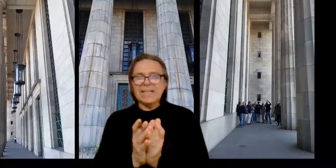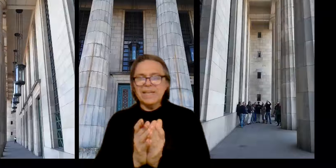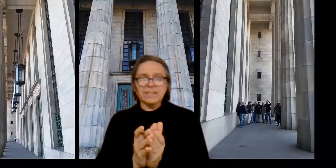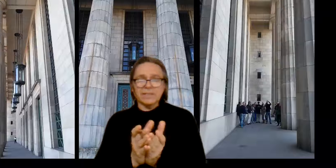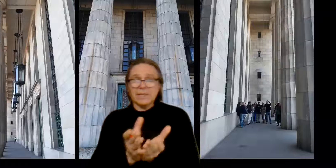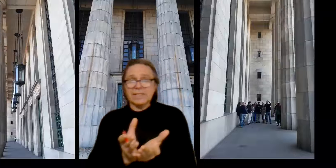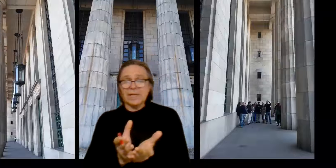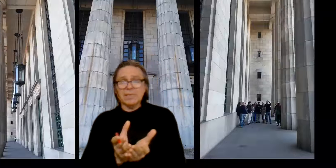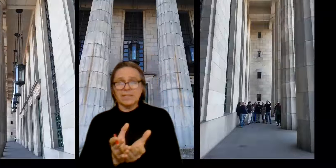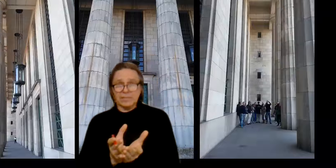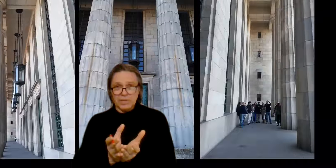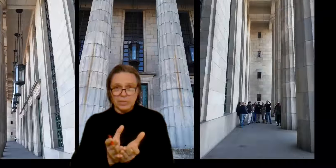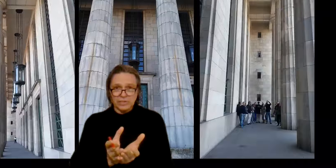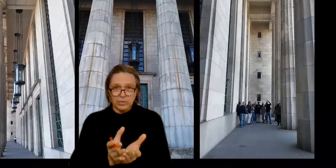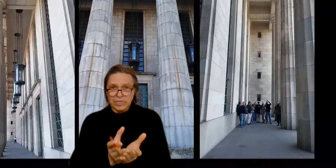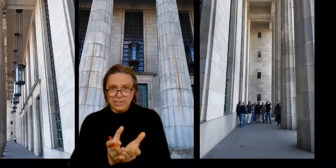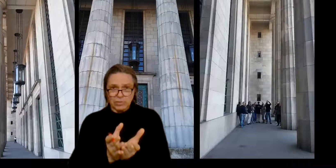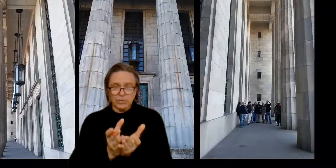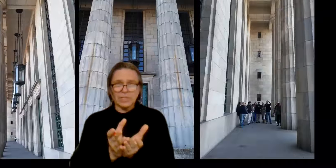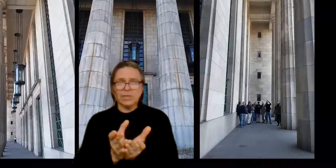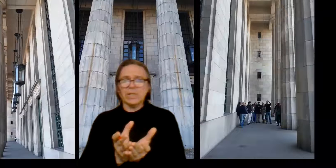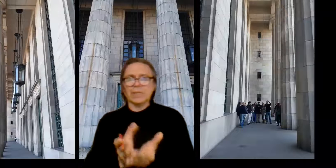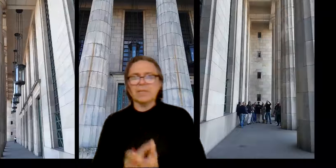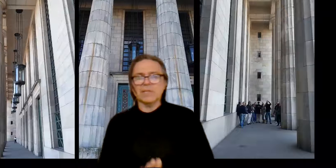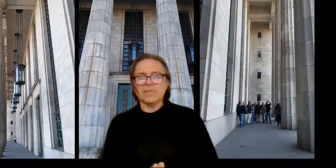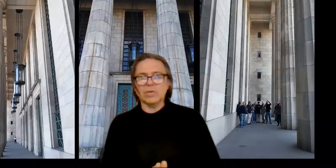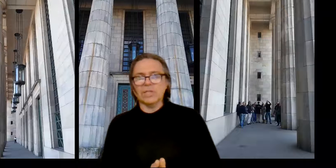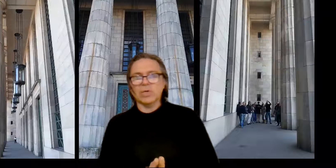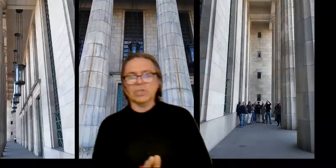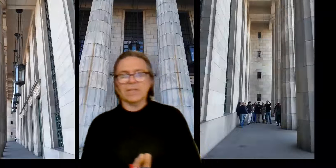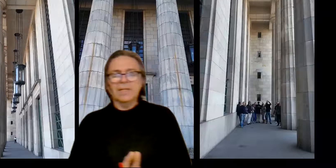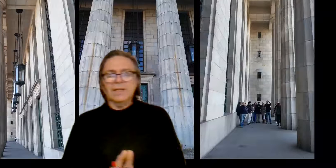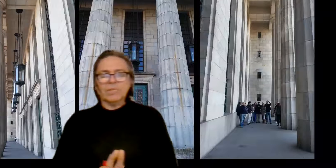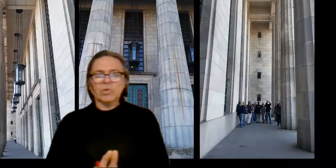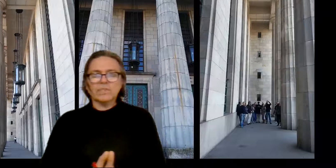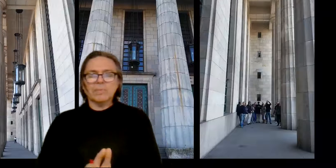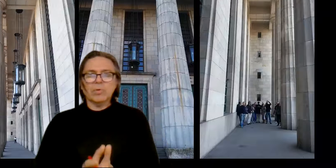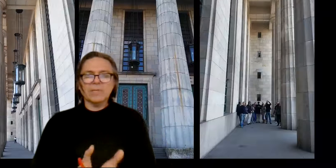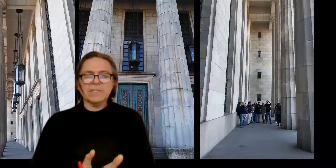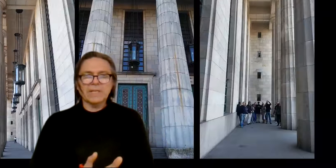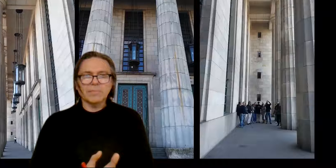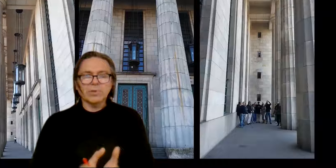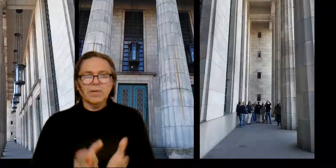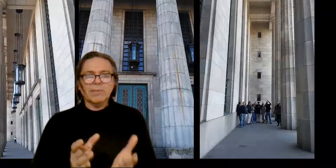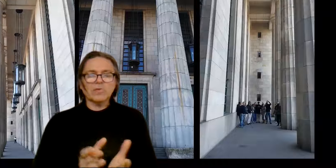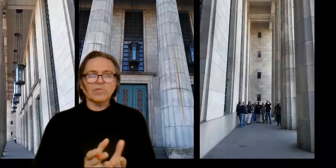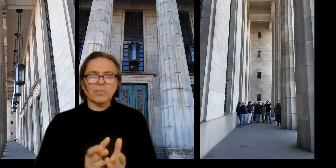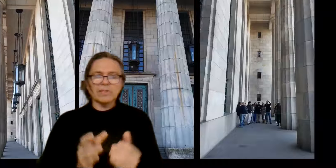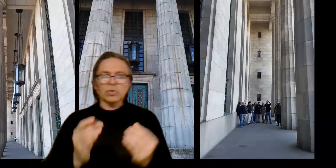que nace prácticamente hacia 1910, que es cuando se inaugura la Avenida Figueroa de Porta. Todo ese monumentalismo va conformando